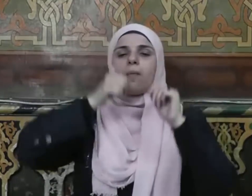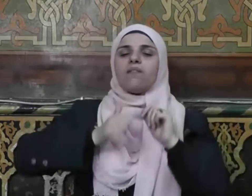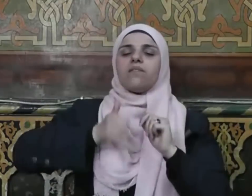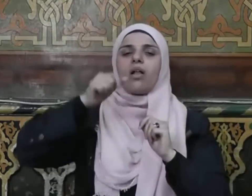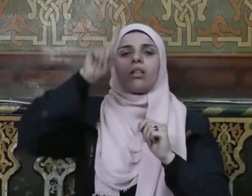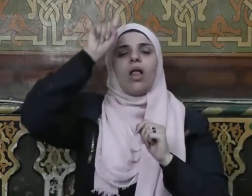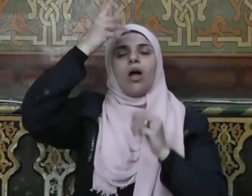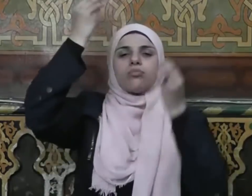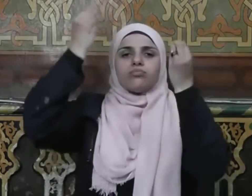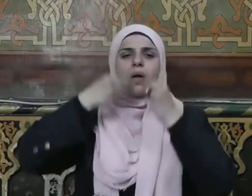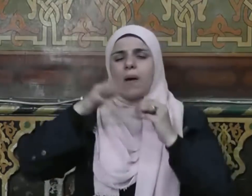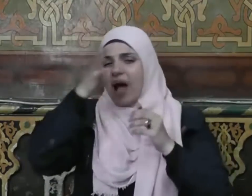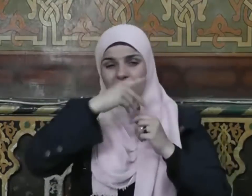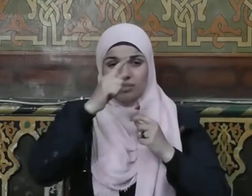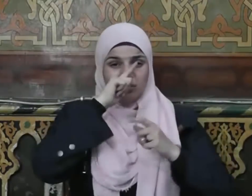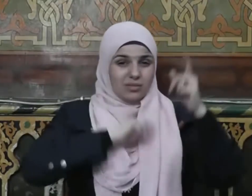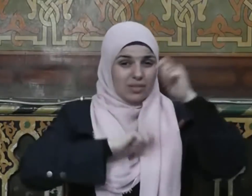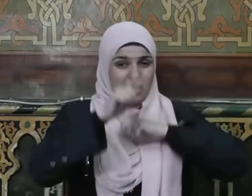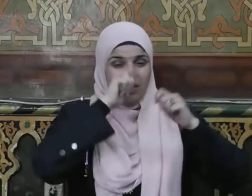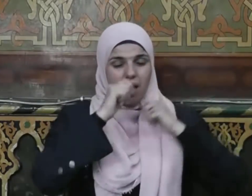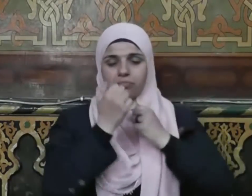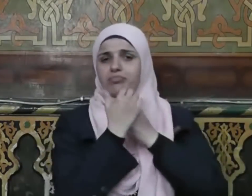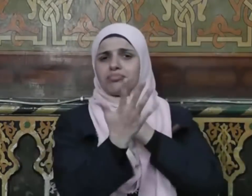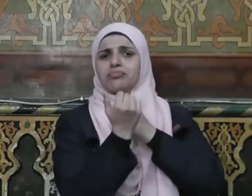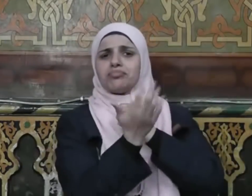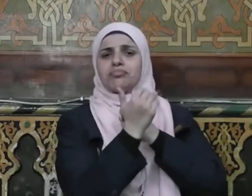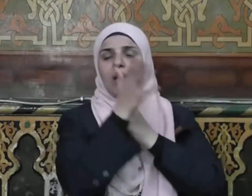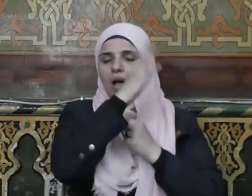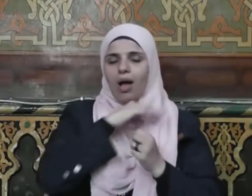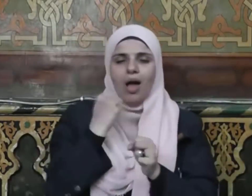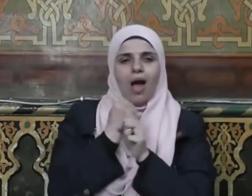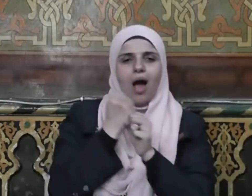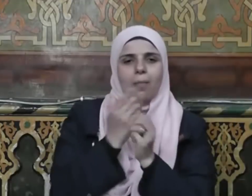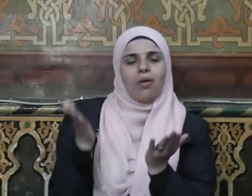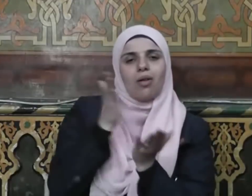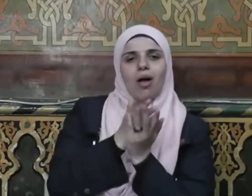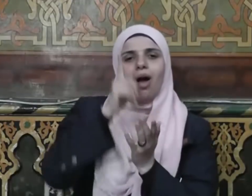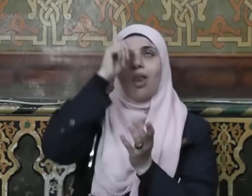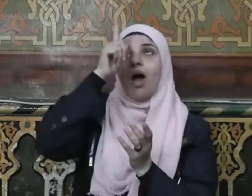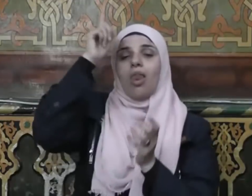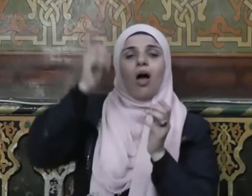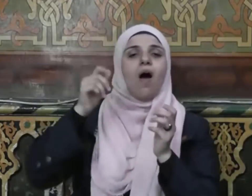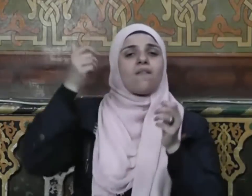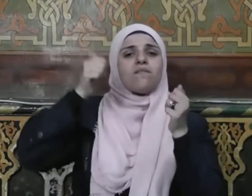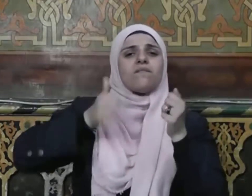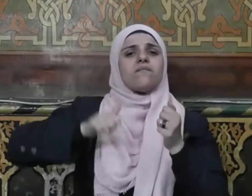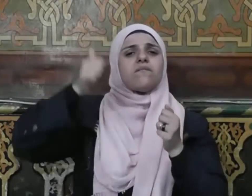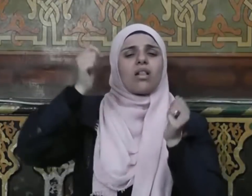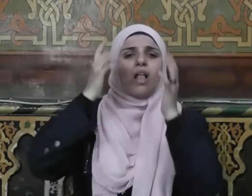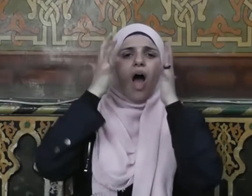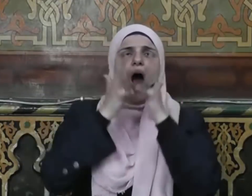وفضل لم يمسسهم سوء واتبعوا رضوان الله والله ذو فضل عظيم